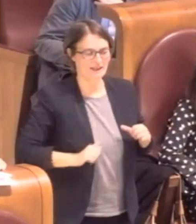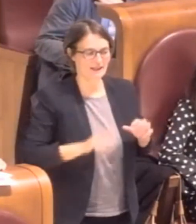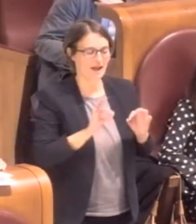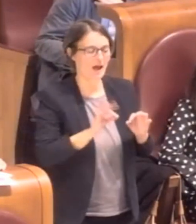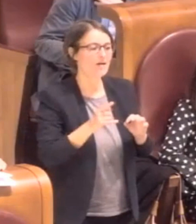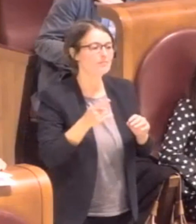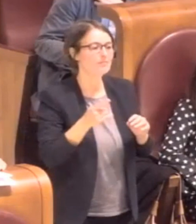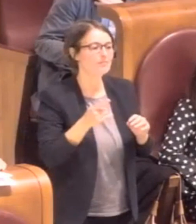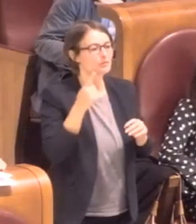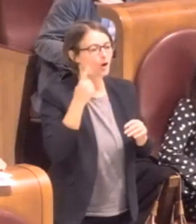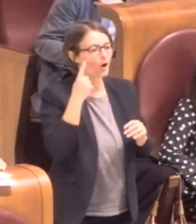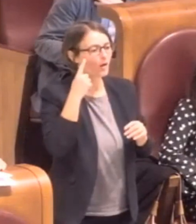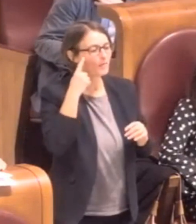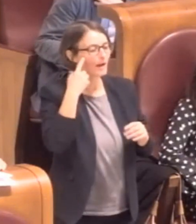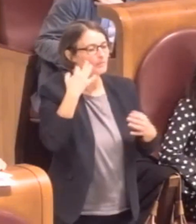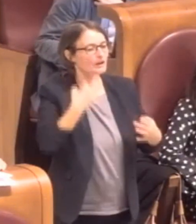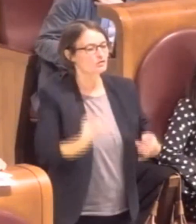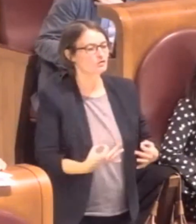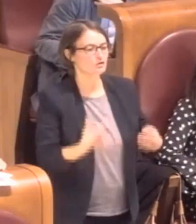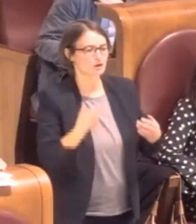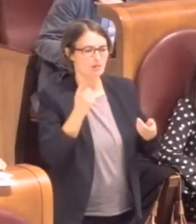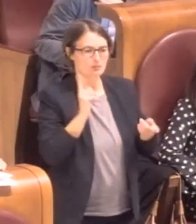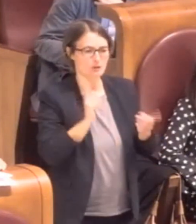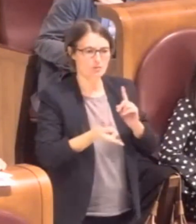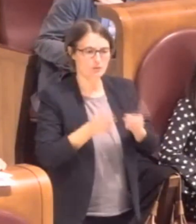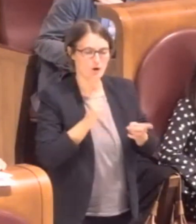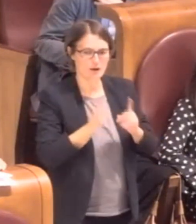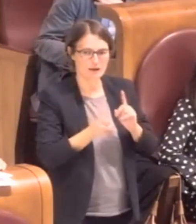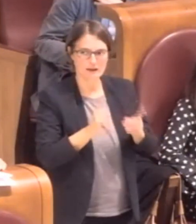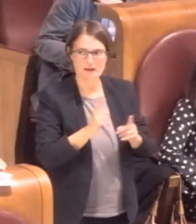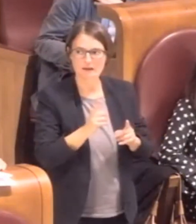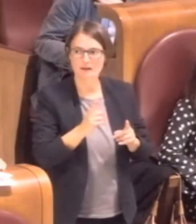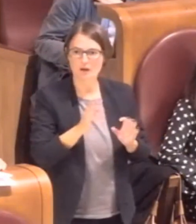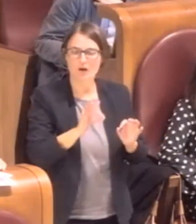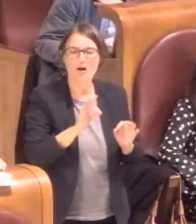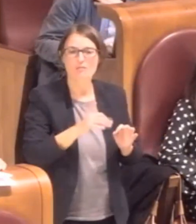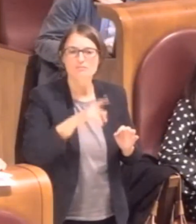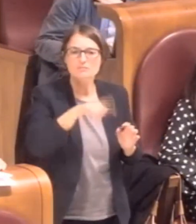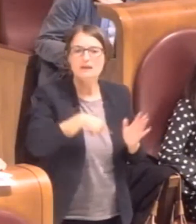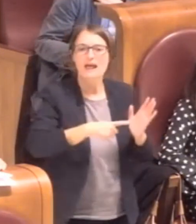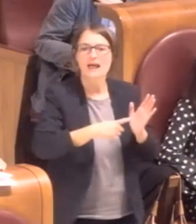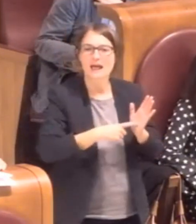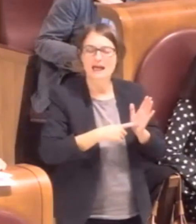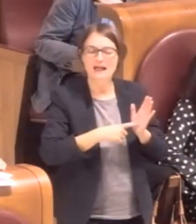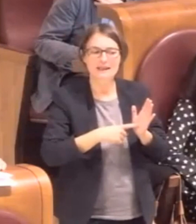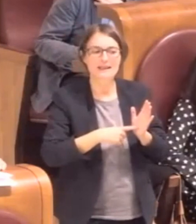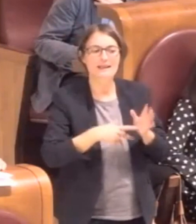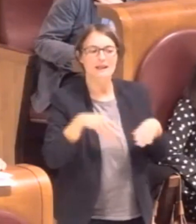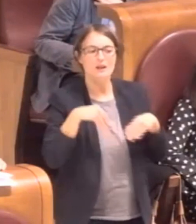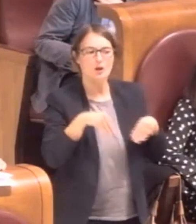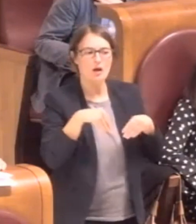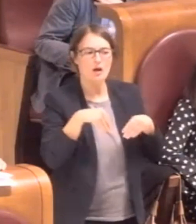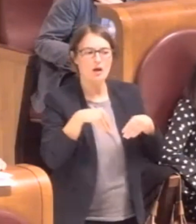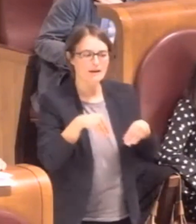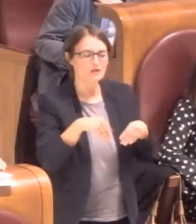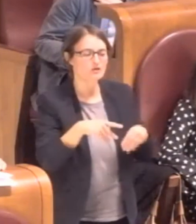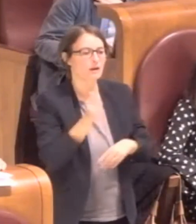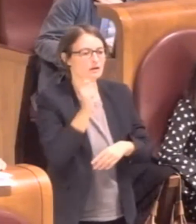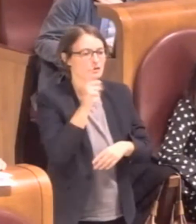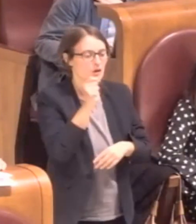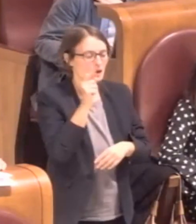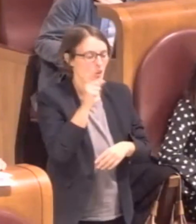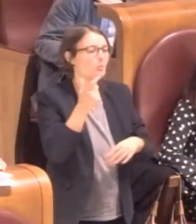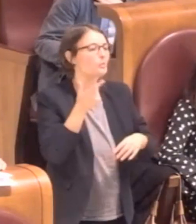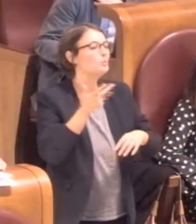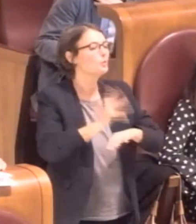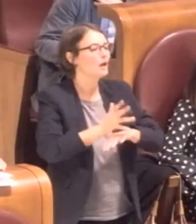la nostra volontà è la rimozione di ogni ostacolo alla piena partecipazione e fruibilità dell'offerta di cultura nei confronti